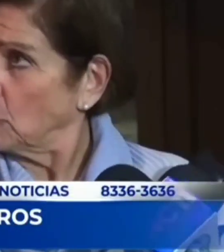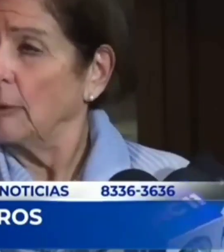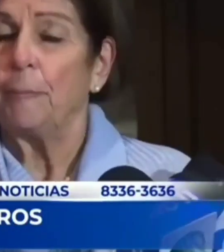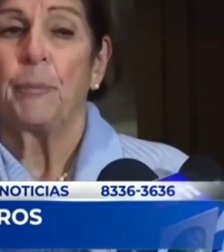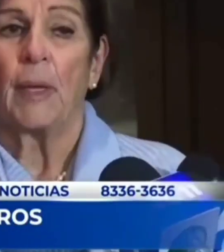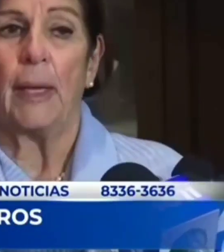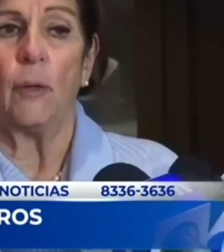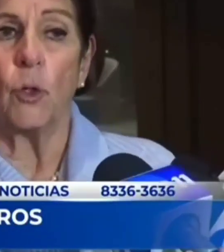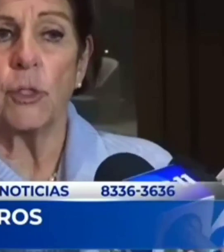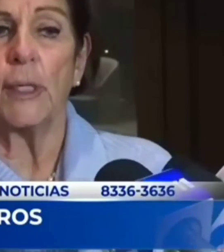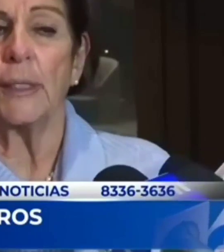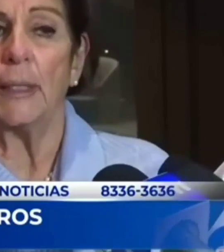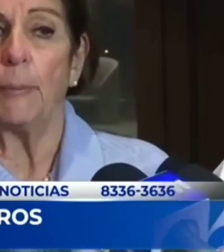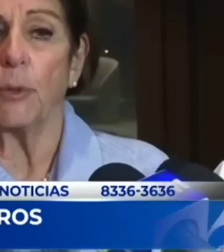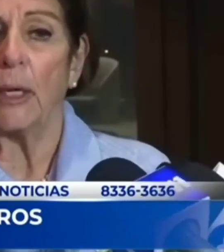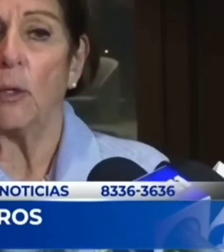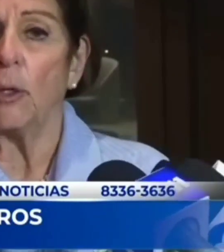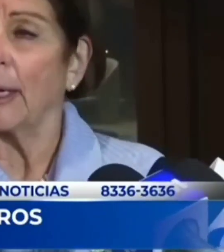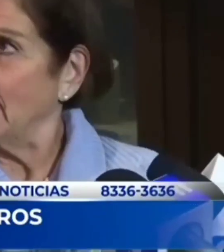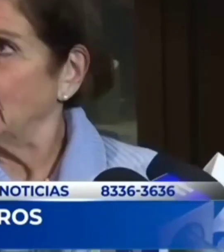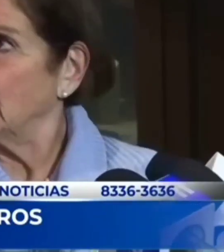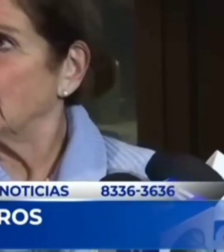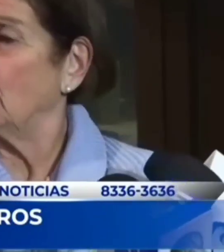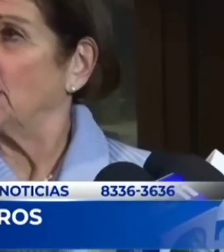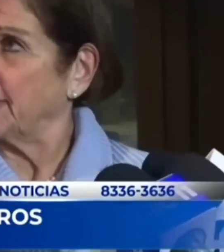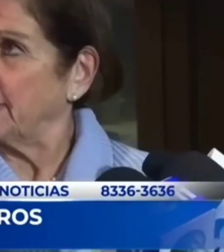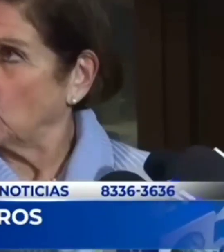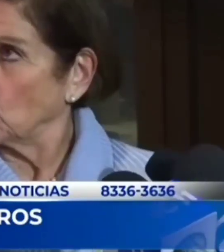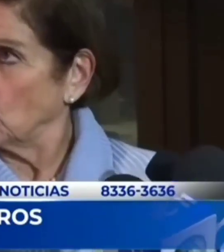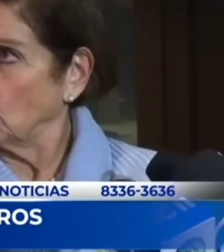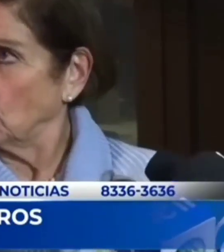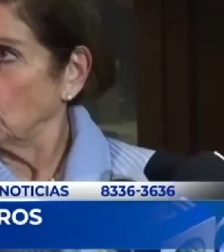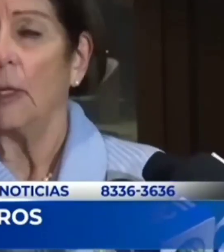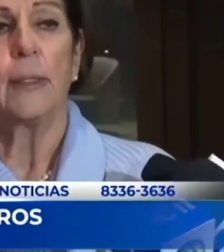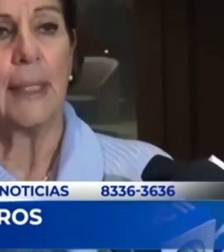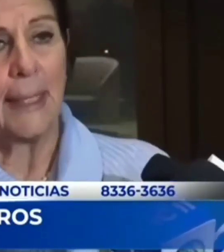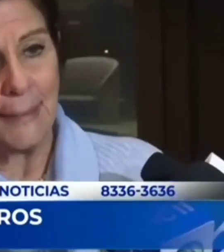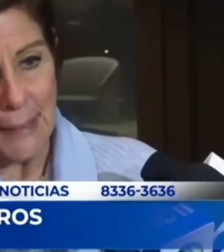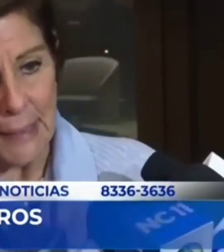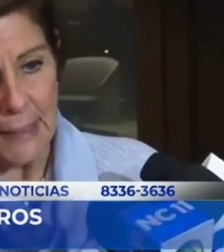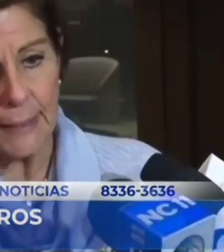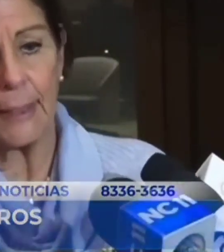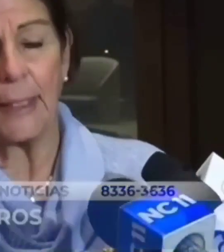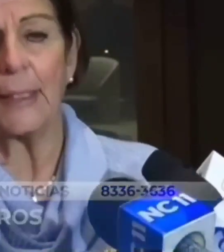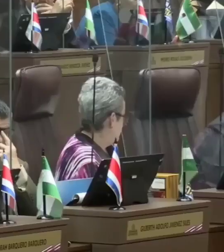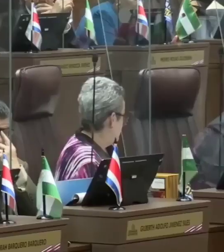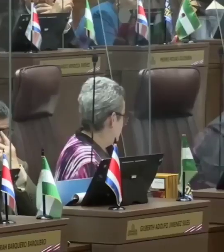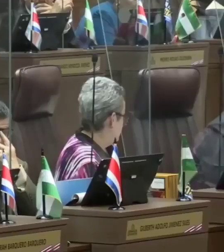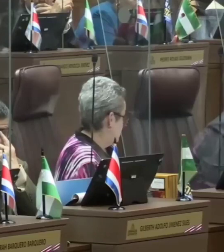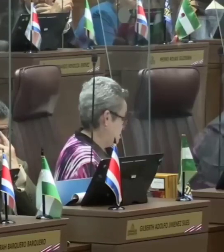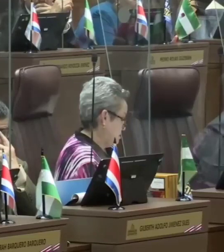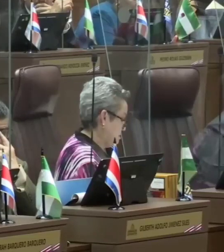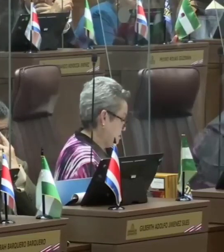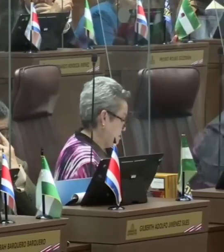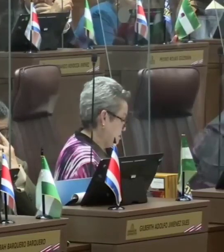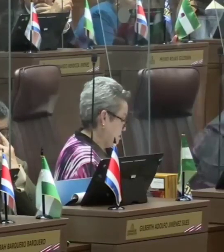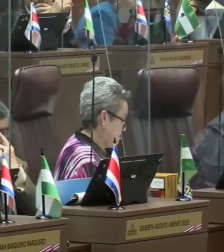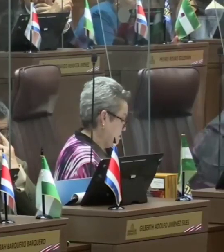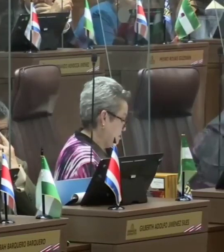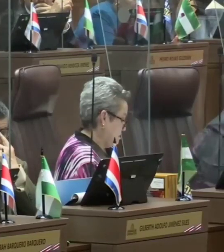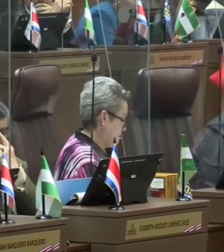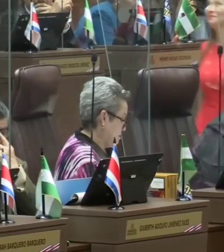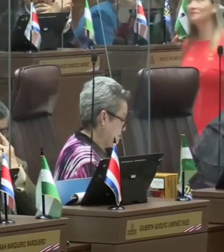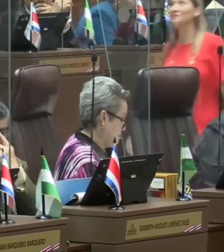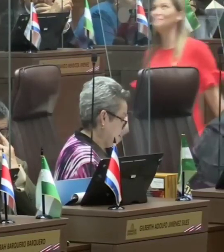fijos. No sé si el diputado Hernández se va a mantener con nosotros. Serían 17, quiere decir que quedan 40 votos.